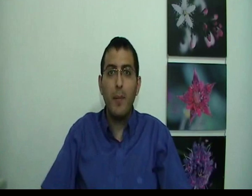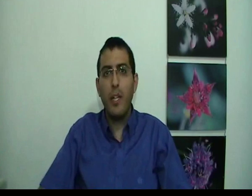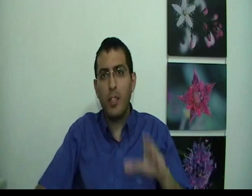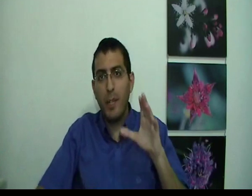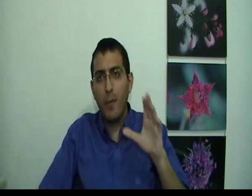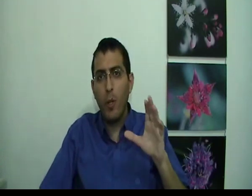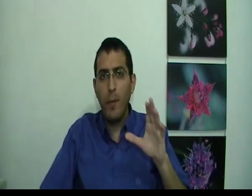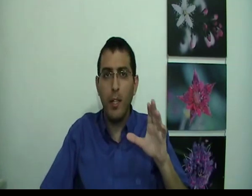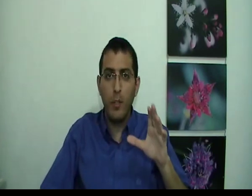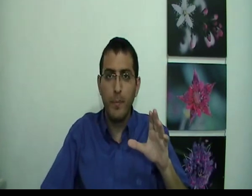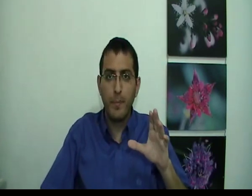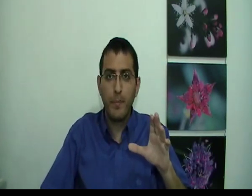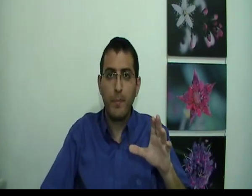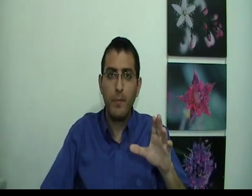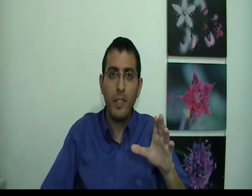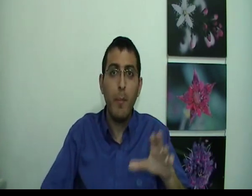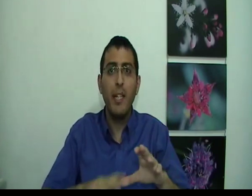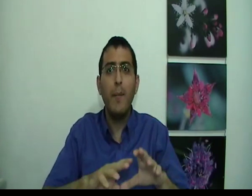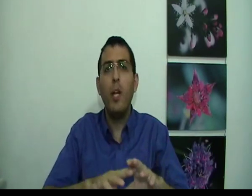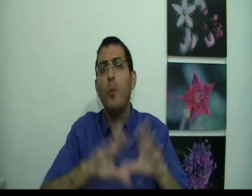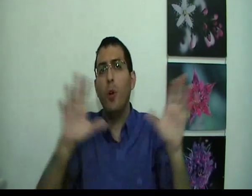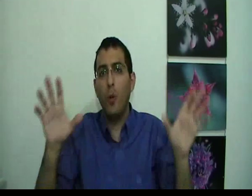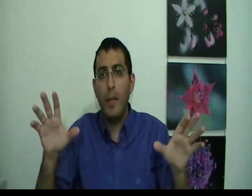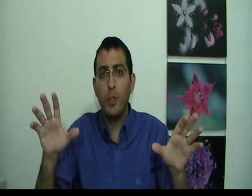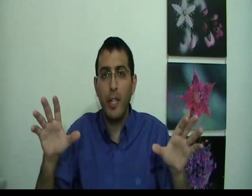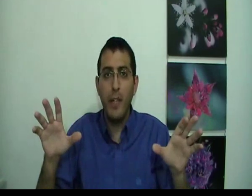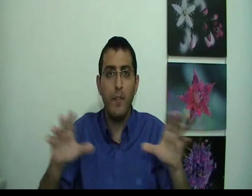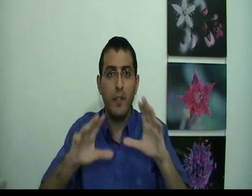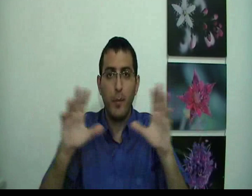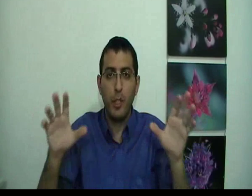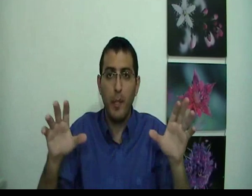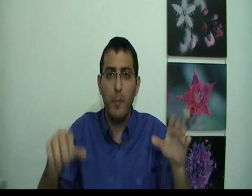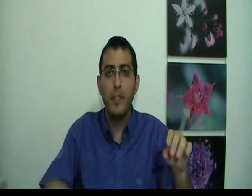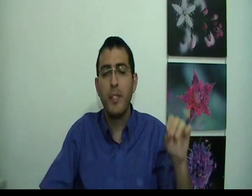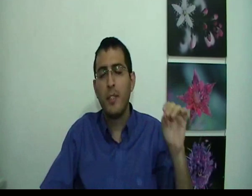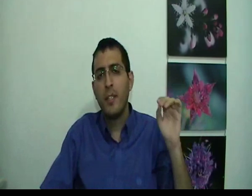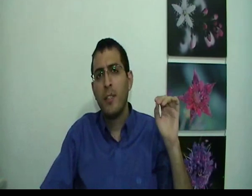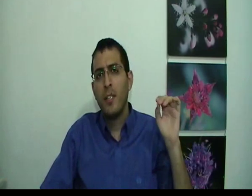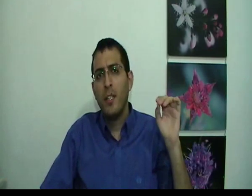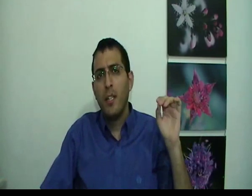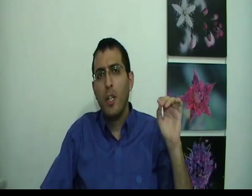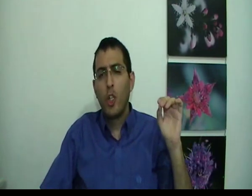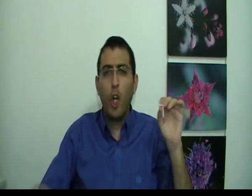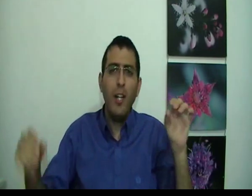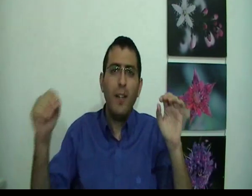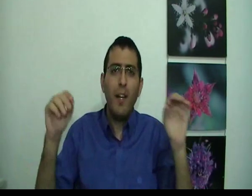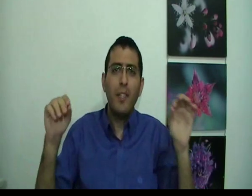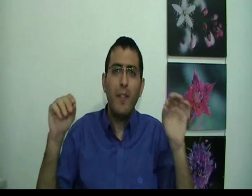חולם חלום ובן אדם רואה מולו עולם שלם בדברים שלמים כל דבר ודבר